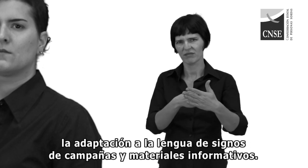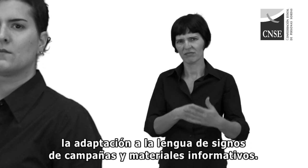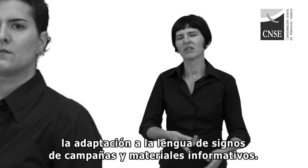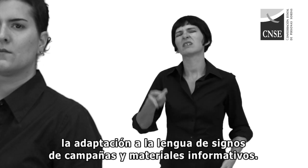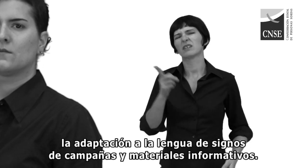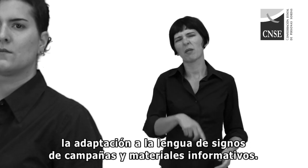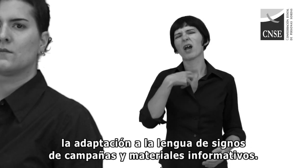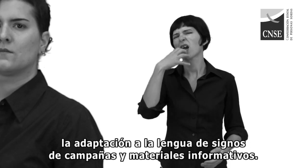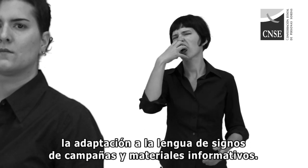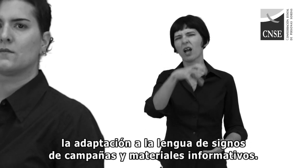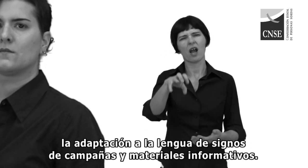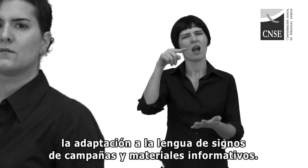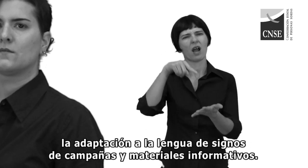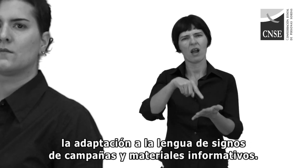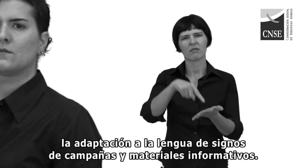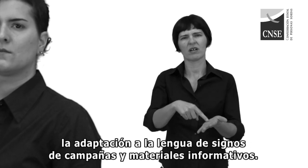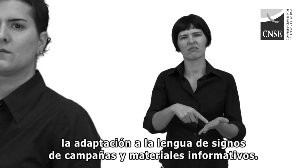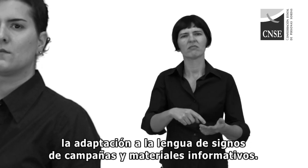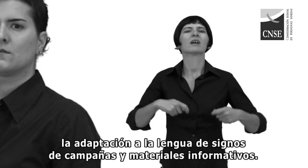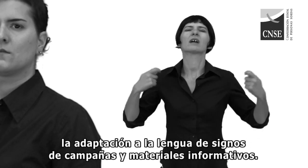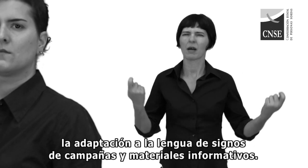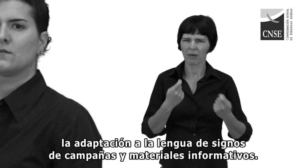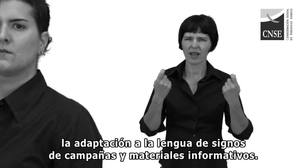a la lengua de signos de campañas y materiales informativos.